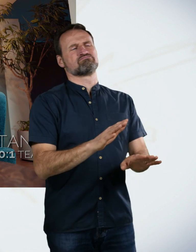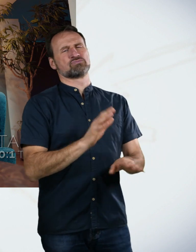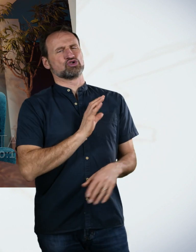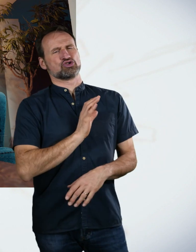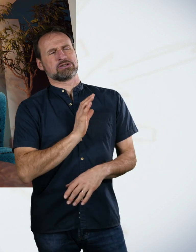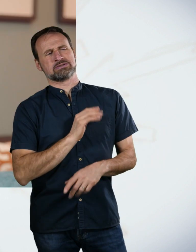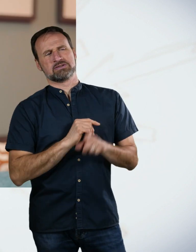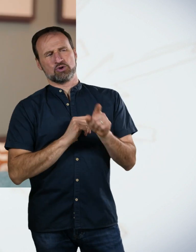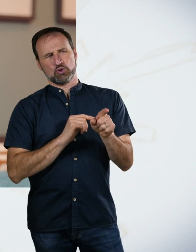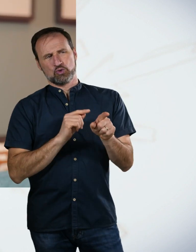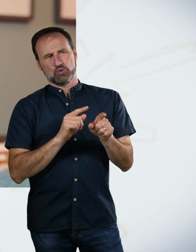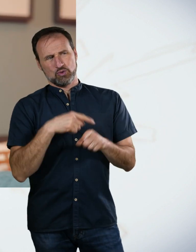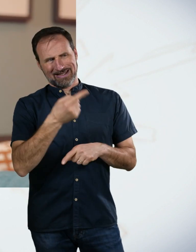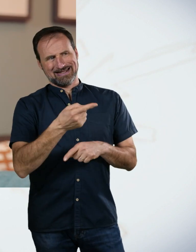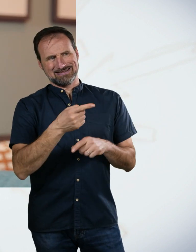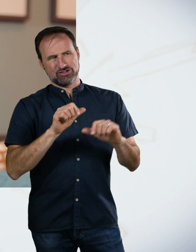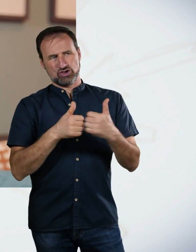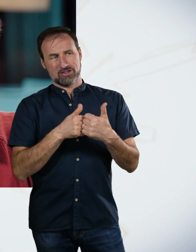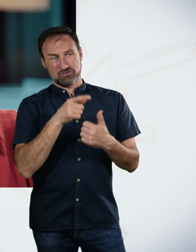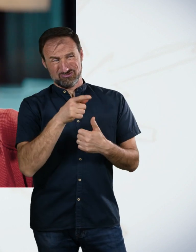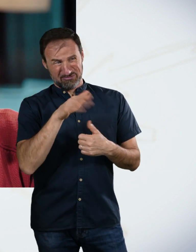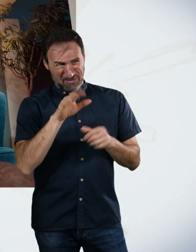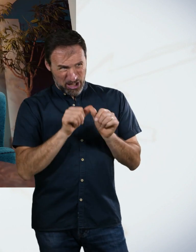Ich hoffe, du hattest ein bisschen mehr Glück als ich. Wir gucken am besten mal rein.